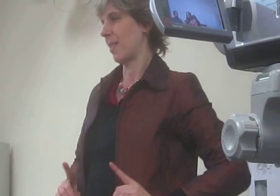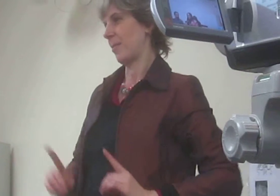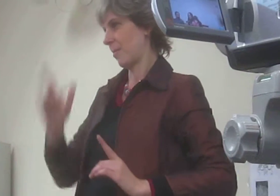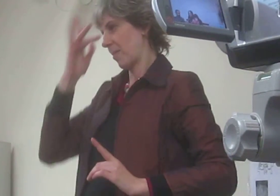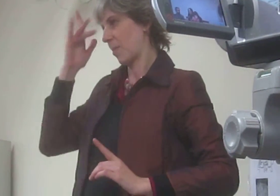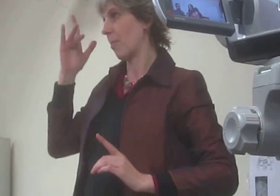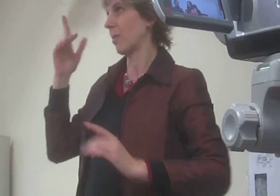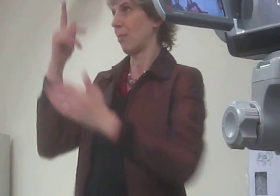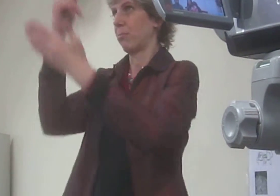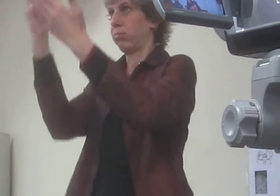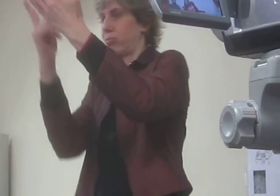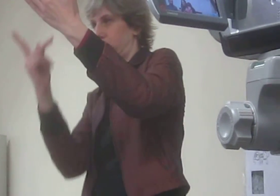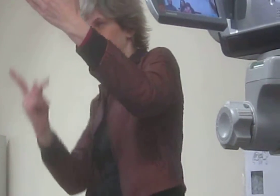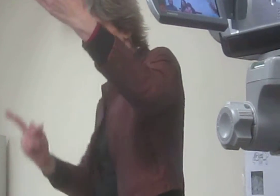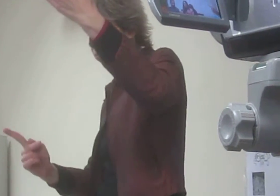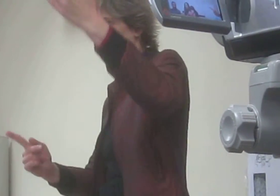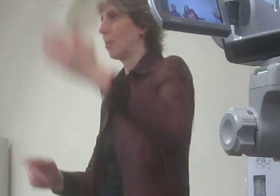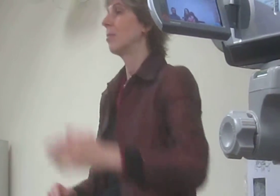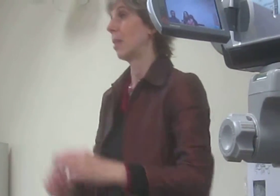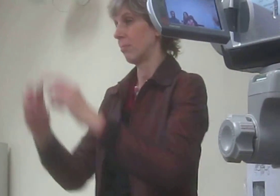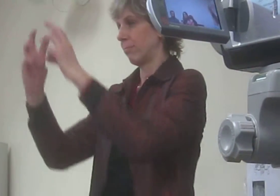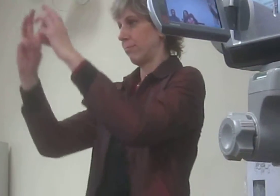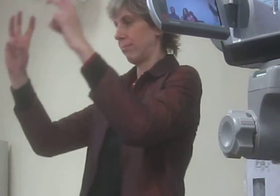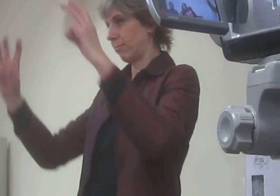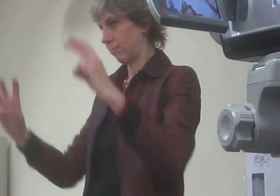por esse momento de luta, com as conquistas também.